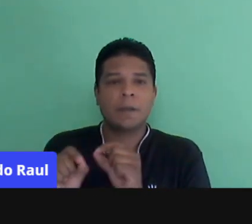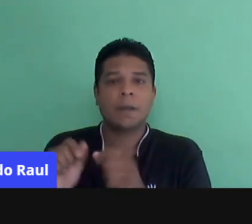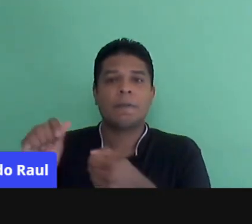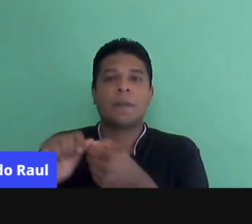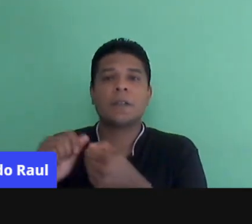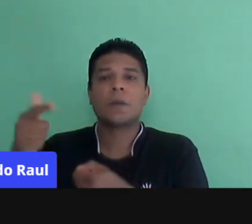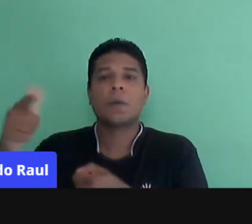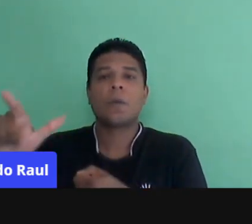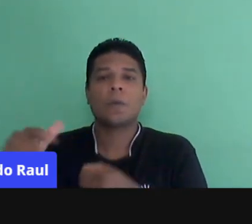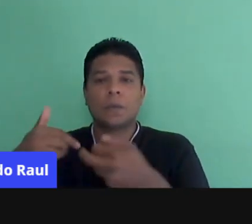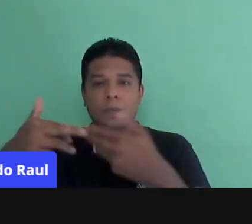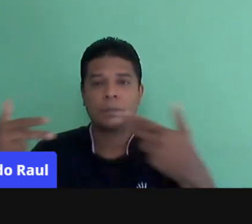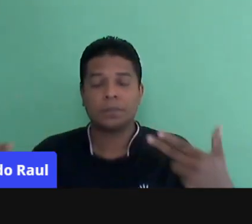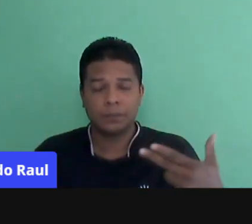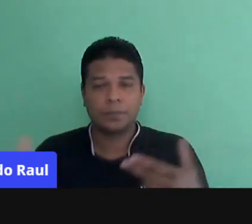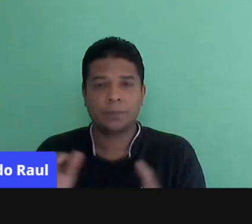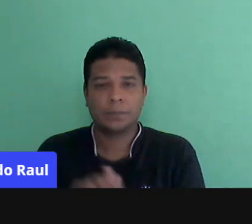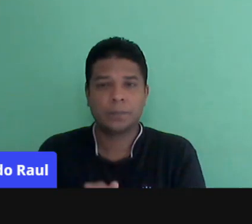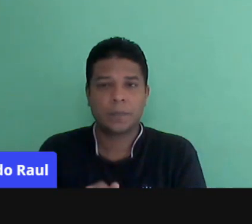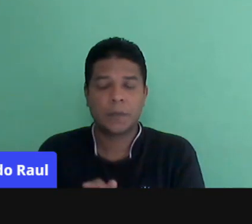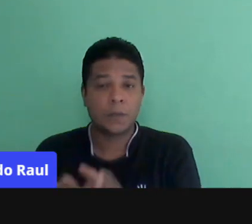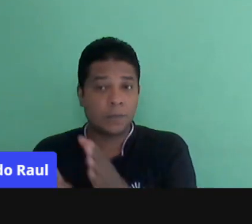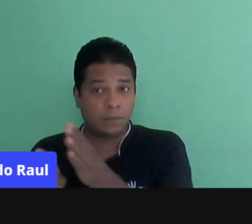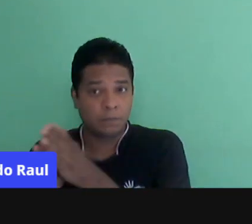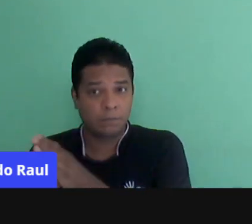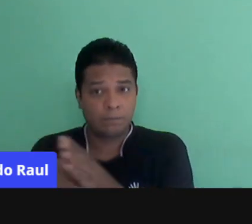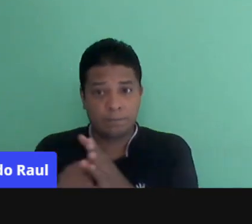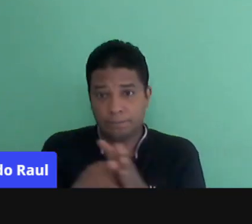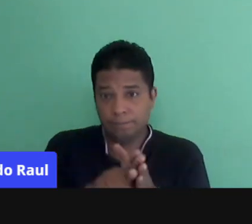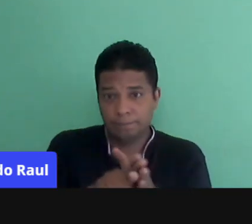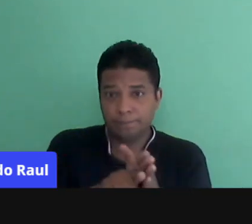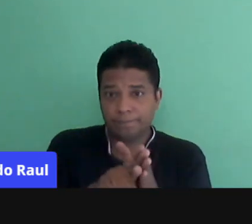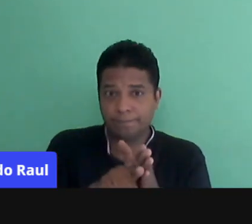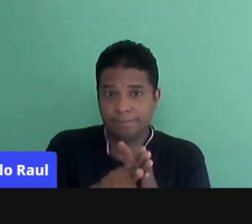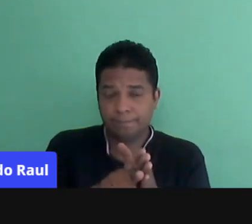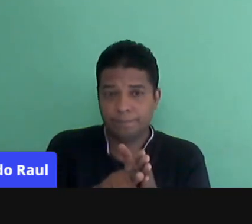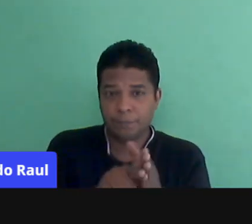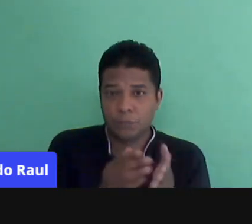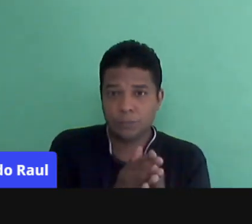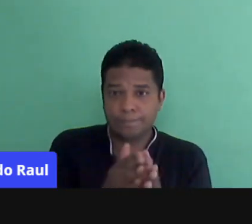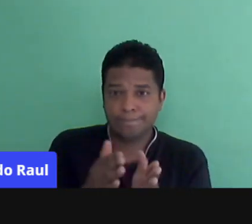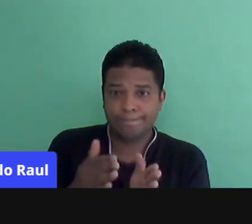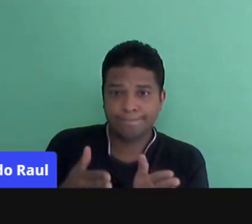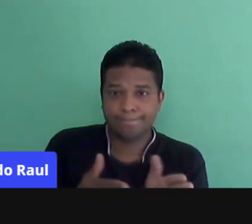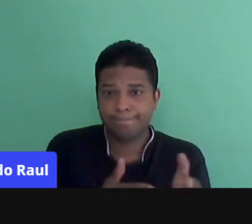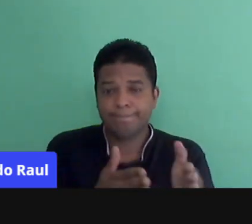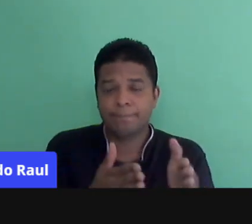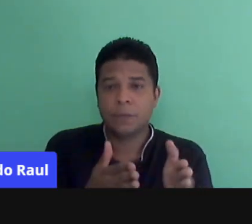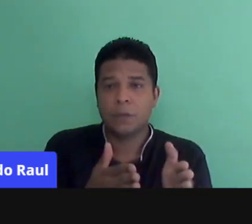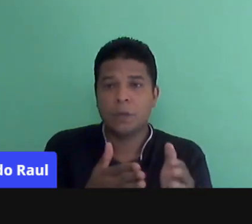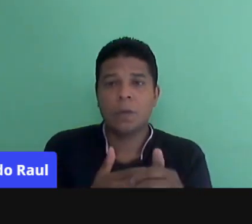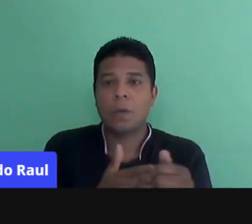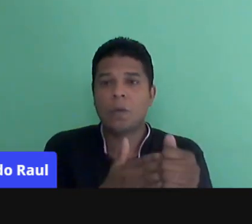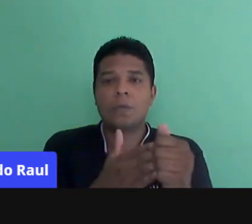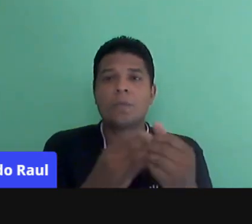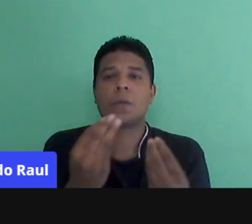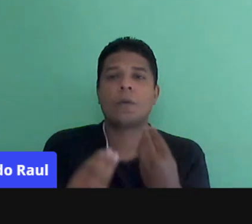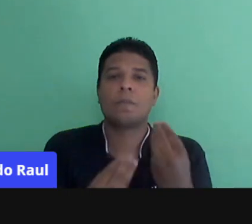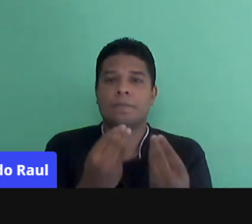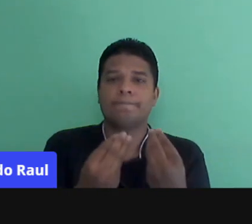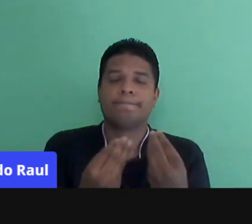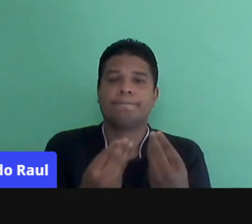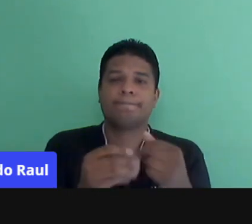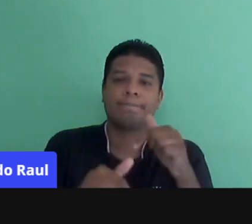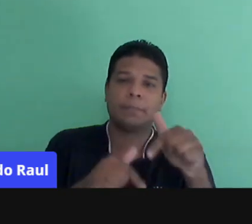Porque no espaço de investigação, você tem delineado alguns caminhos, mas a condução, né, o trabalho,